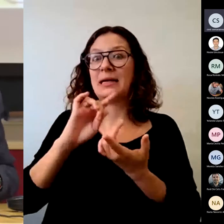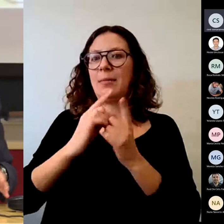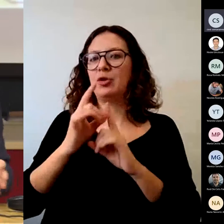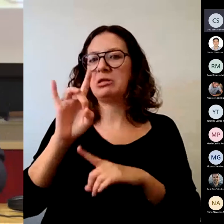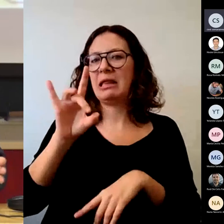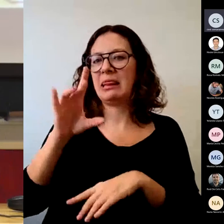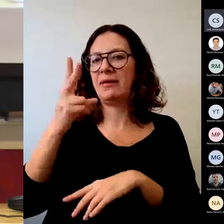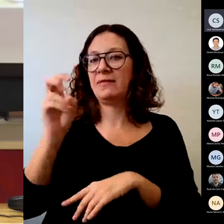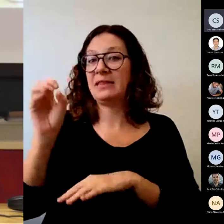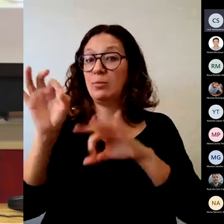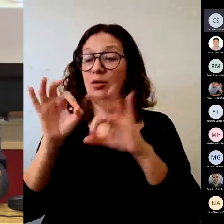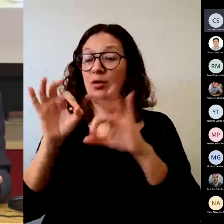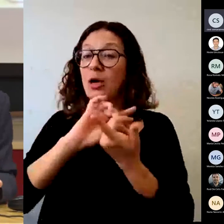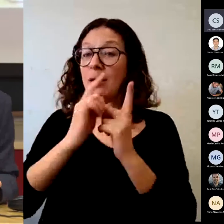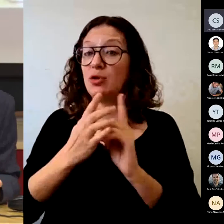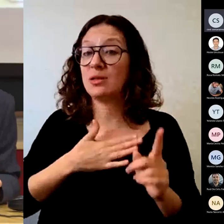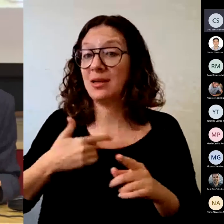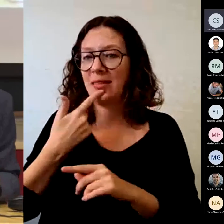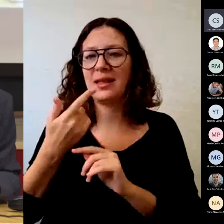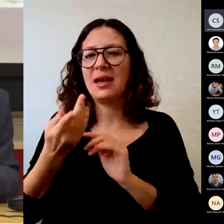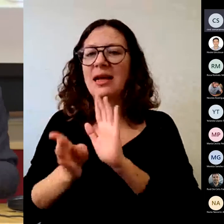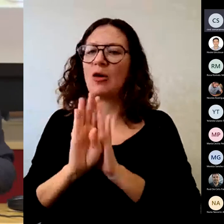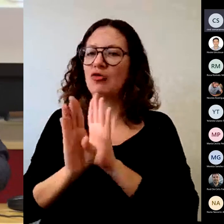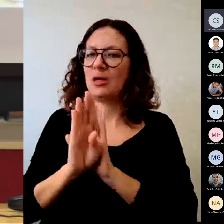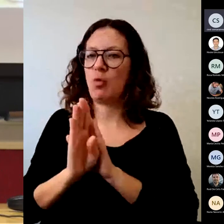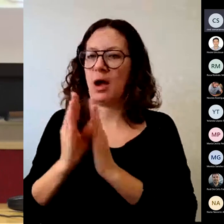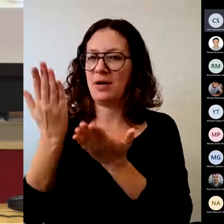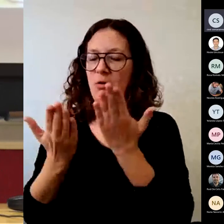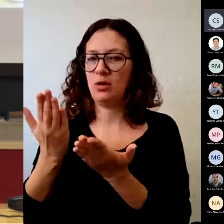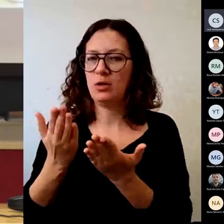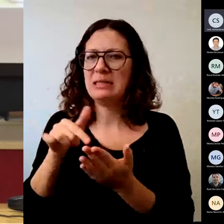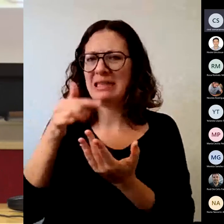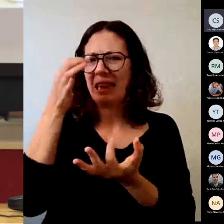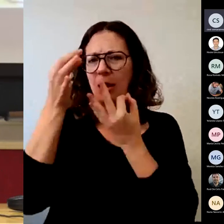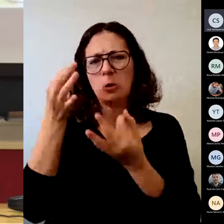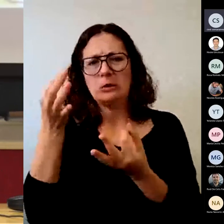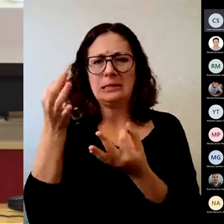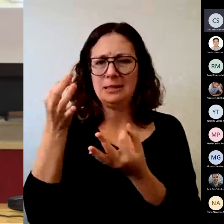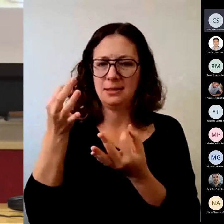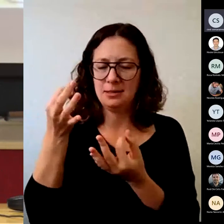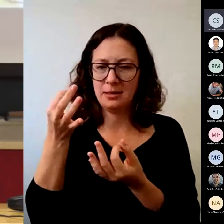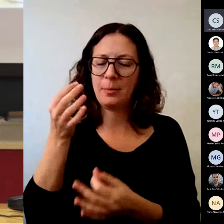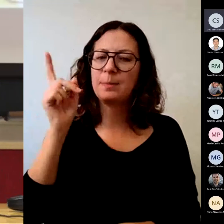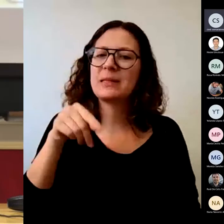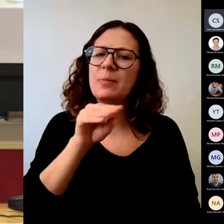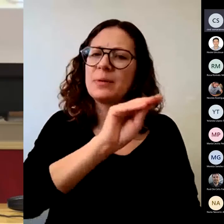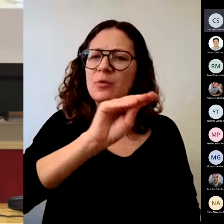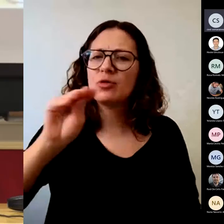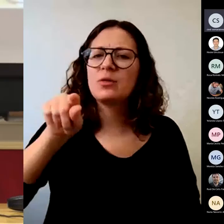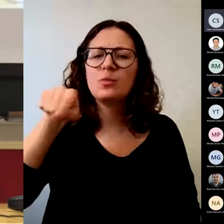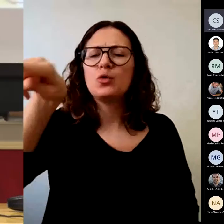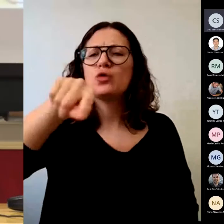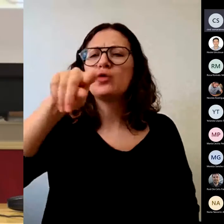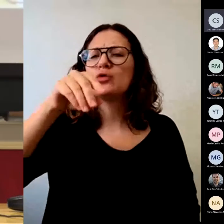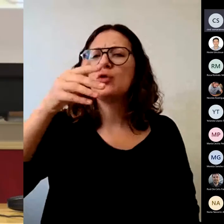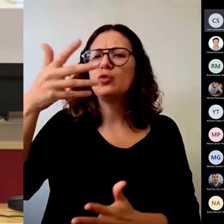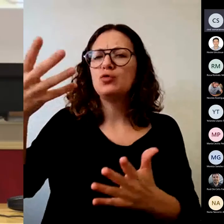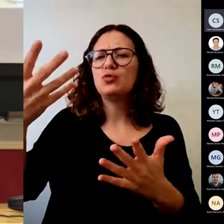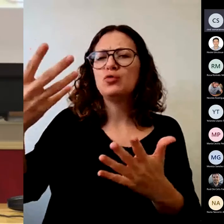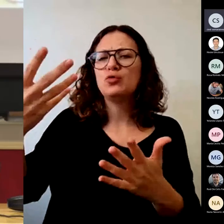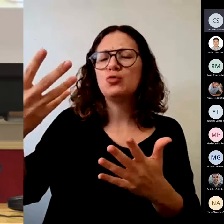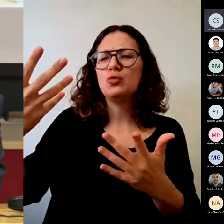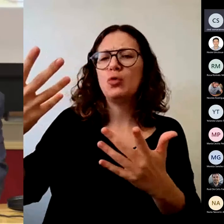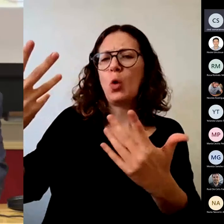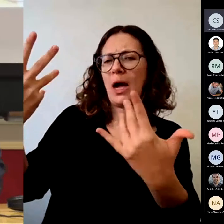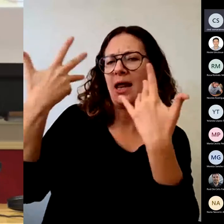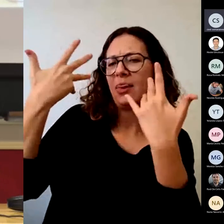Este dato es el malo. pero también preguntaba más qué limitaciones o qué mejoras o qué sugerencias harían para